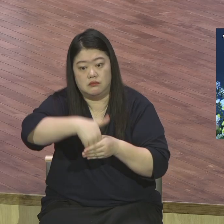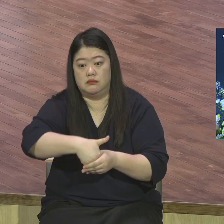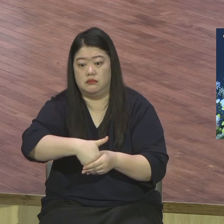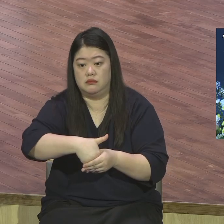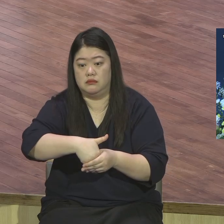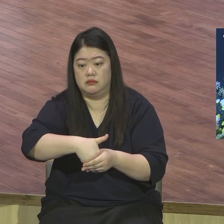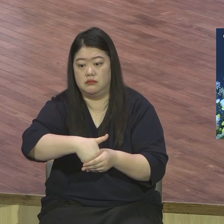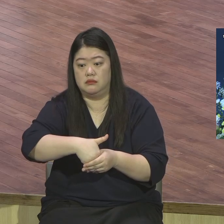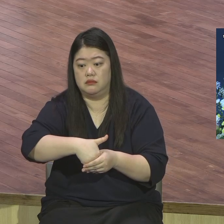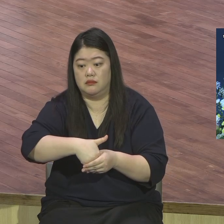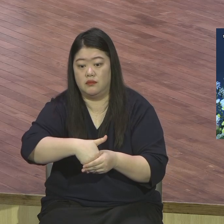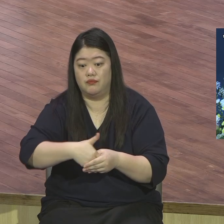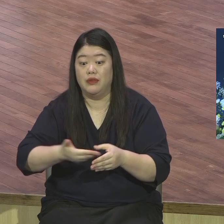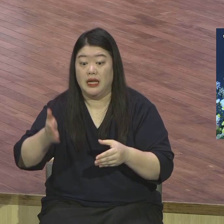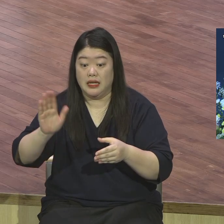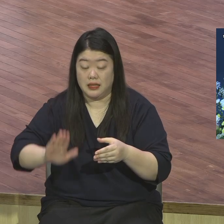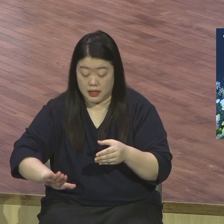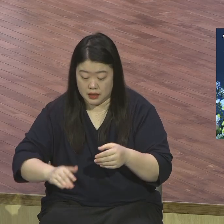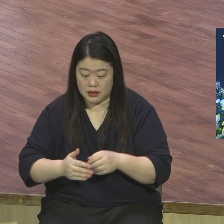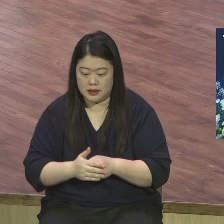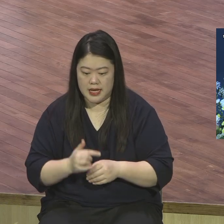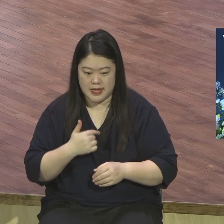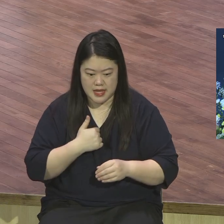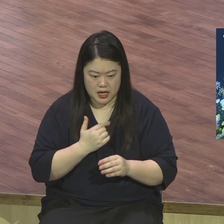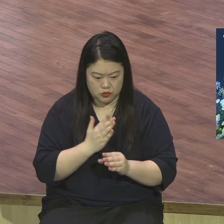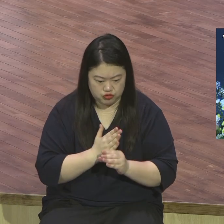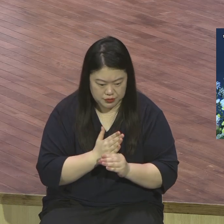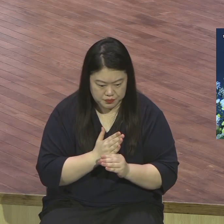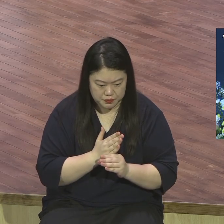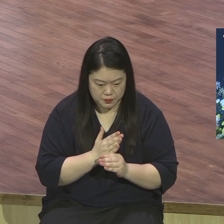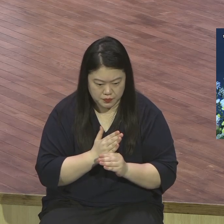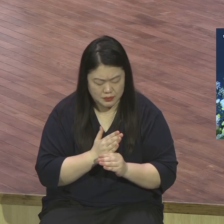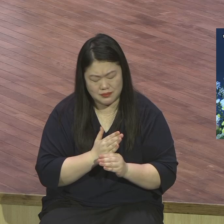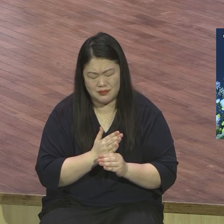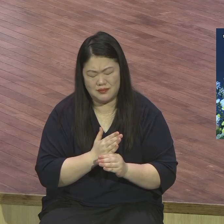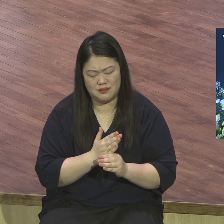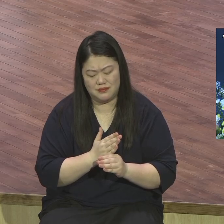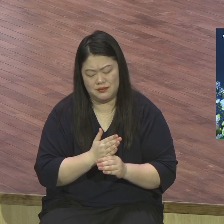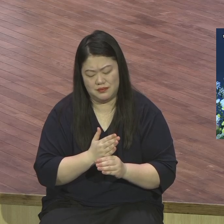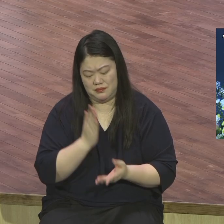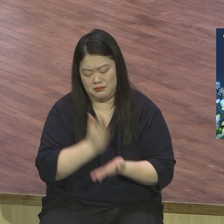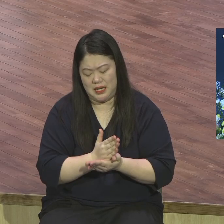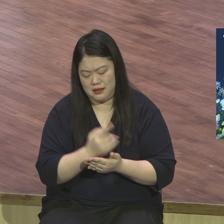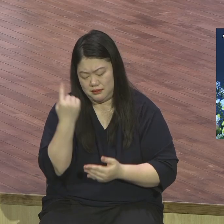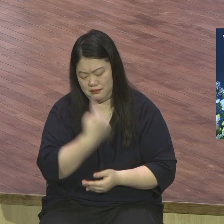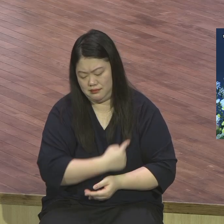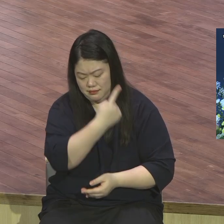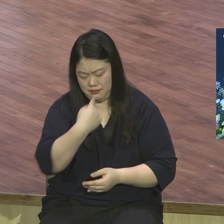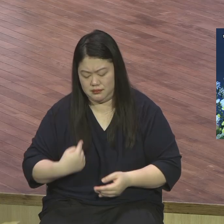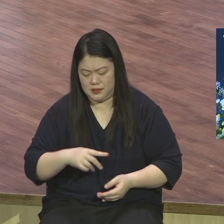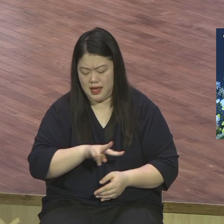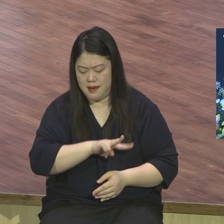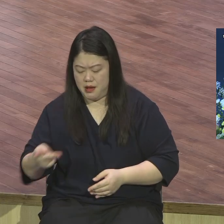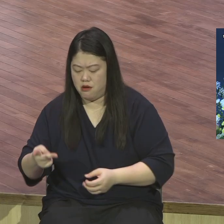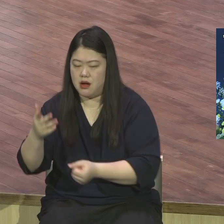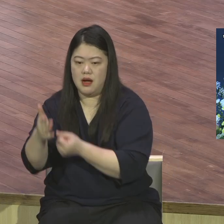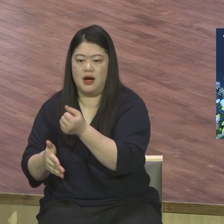내 중심 이걸 뭐요 하나님의 말씀으로 새틀로